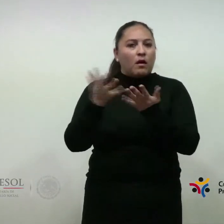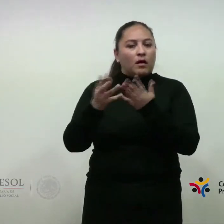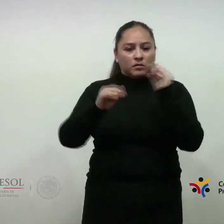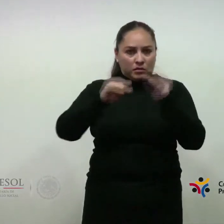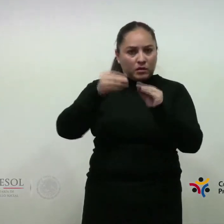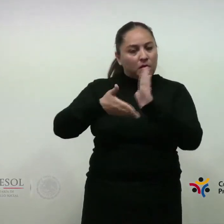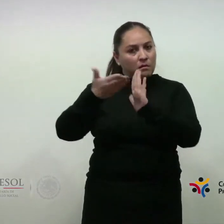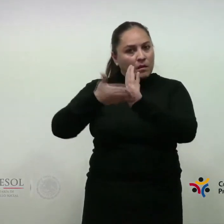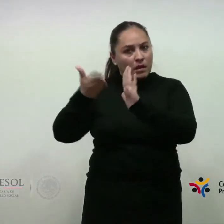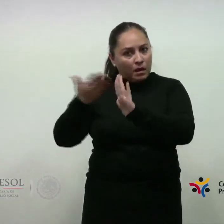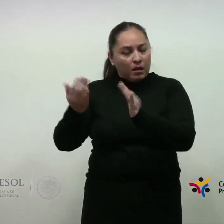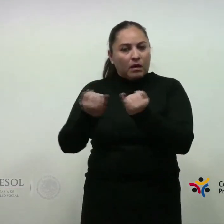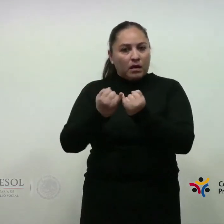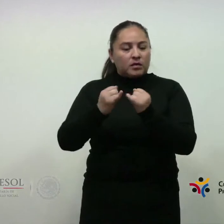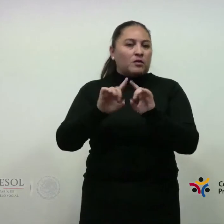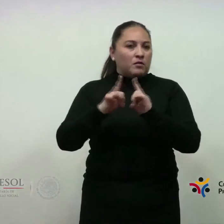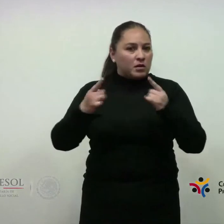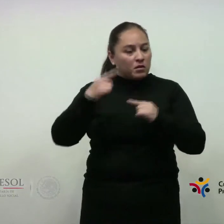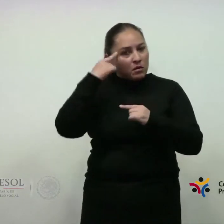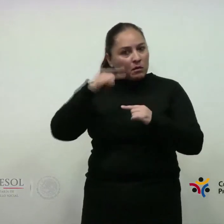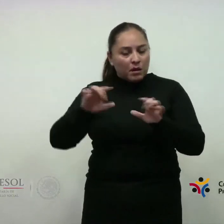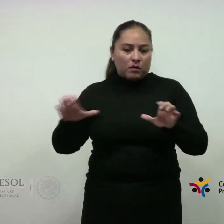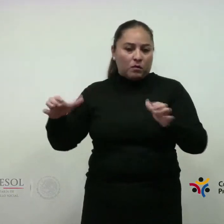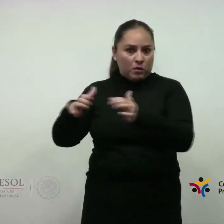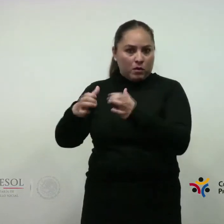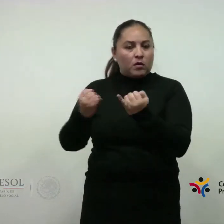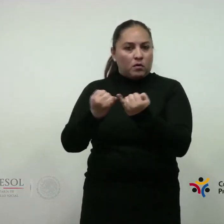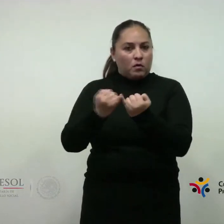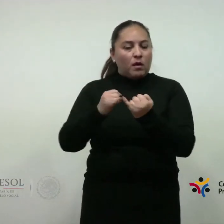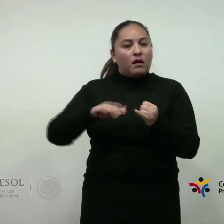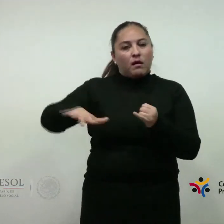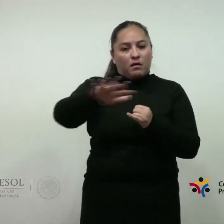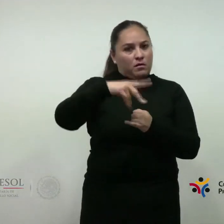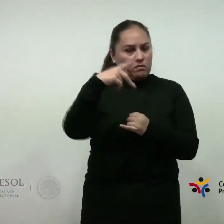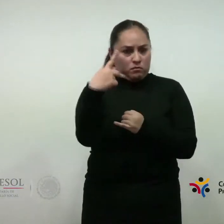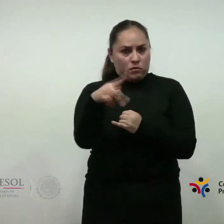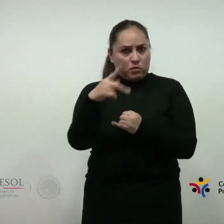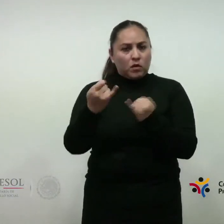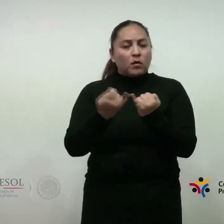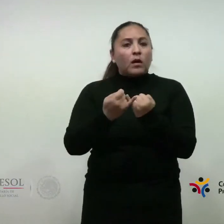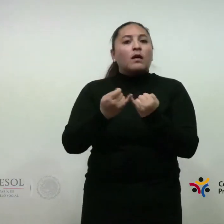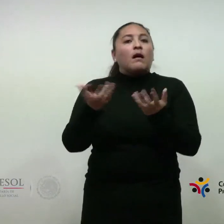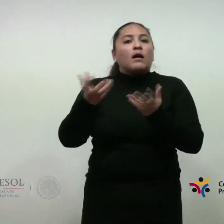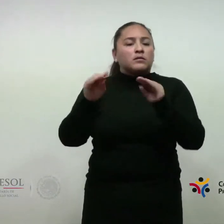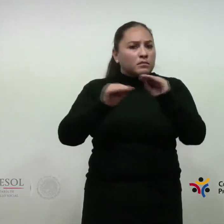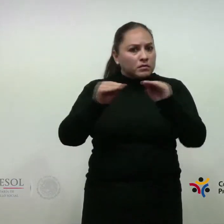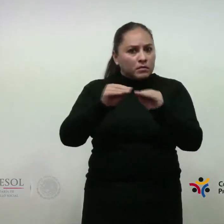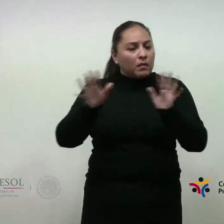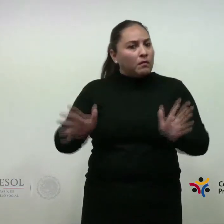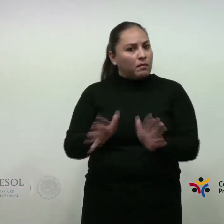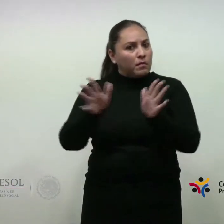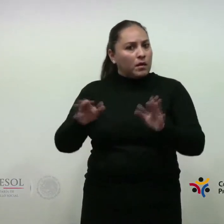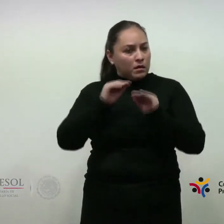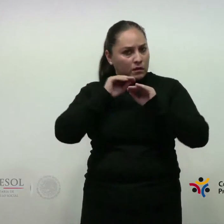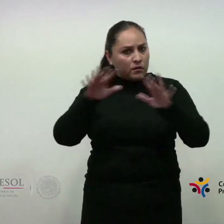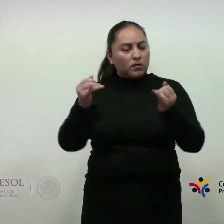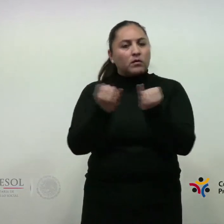públicas para el desarrollo social, municipal y regional. Las acciones de difusión y promoción del programa, así como